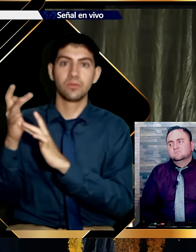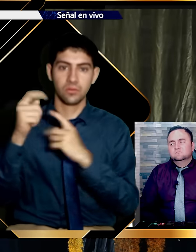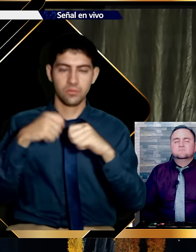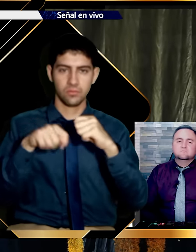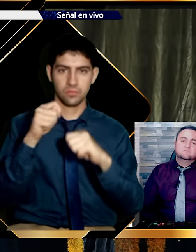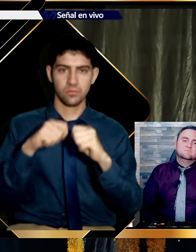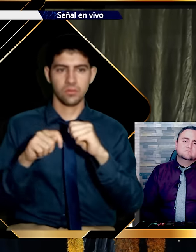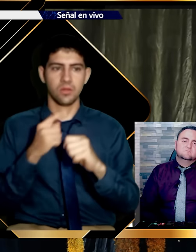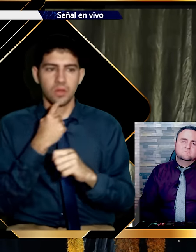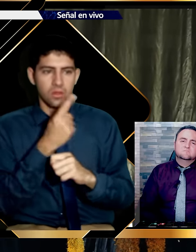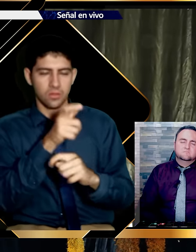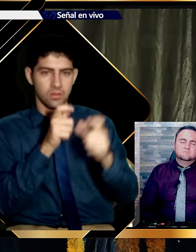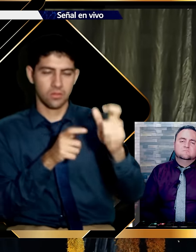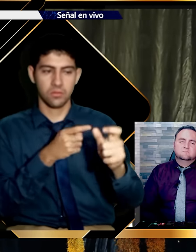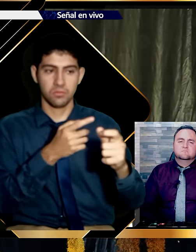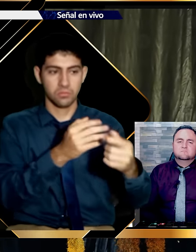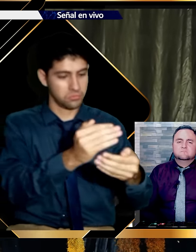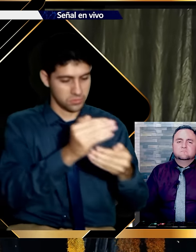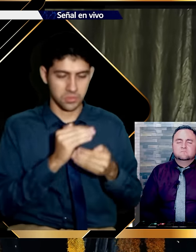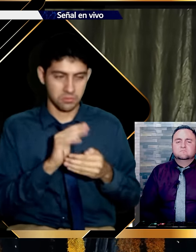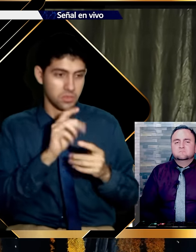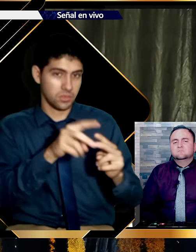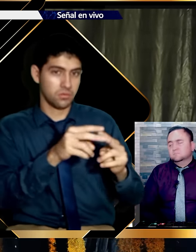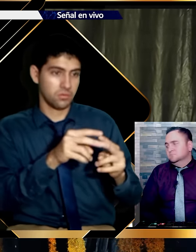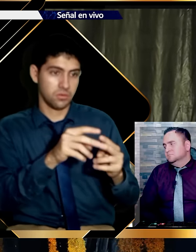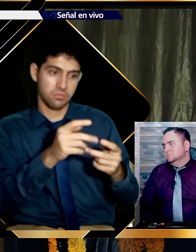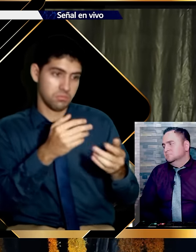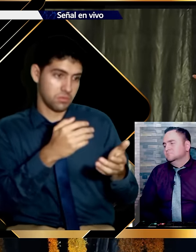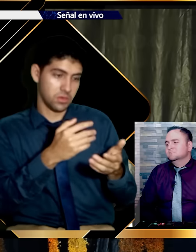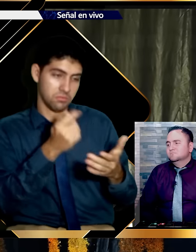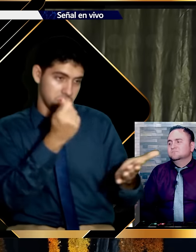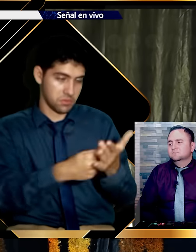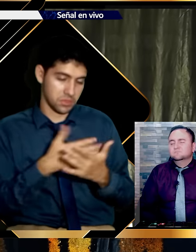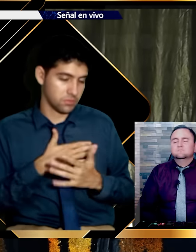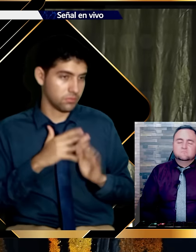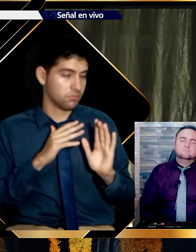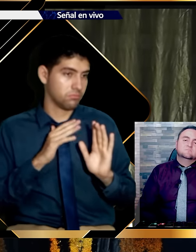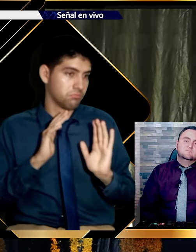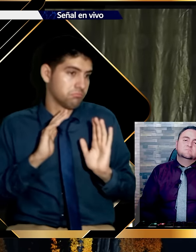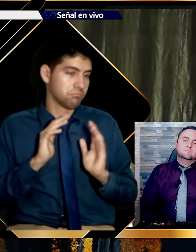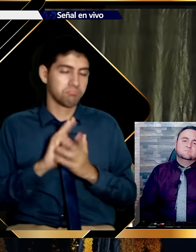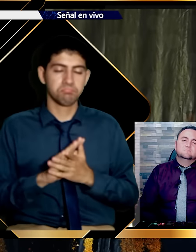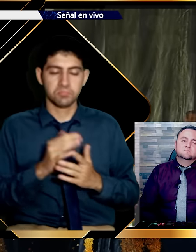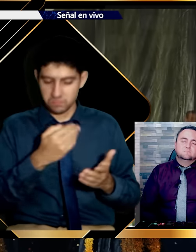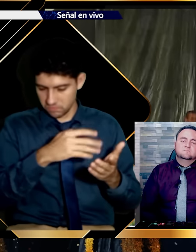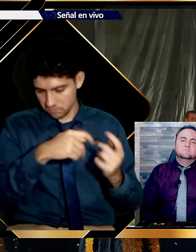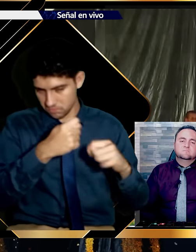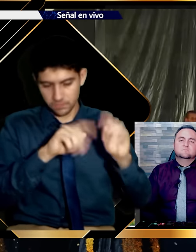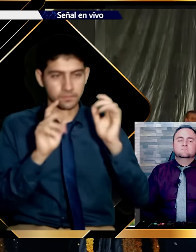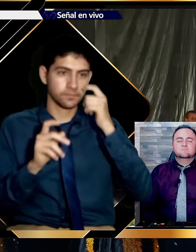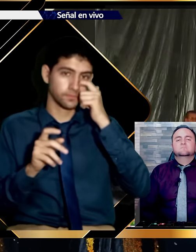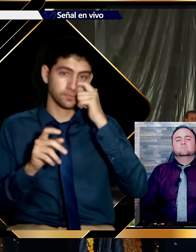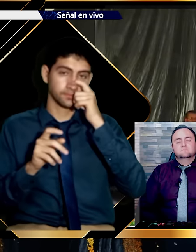le puso. Solo dijo. Lo que ustedes me den. Eso vale la verdad. Una subasta al